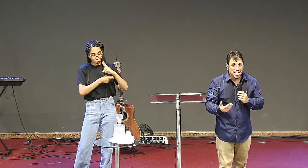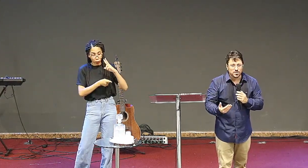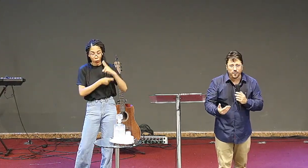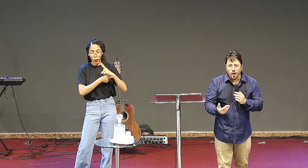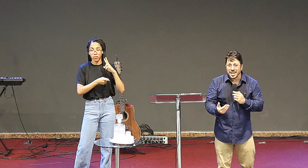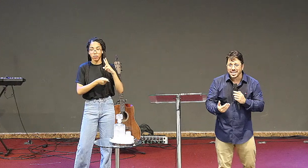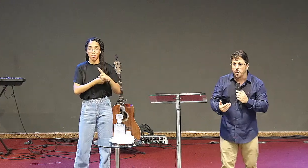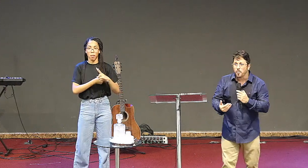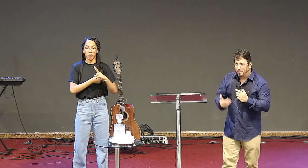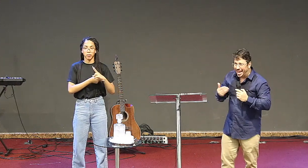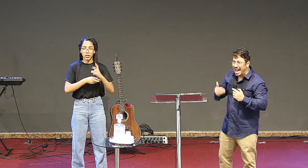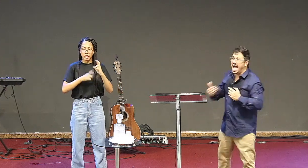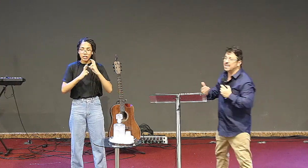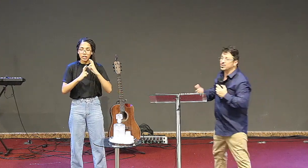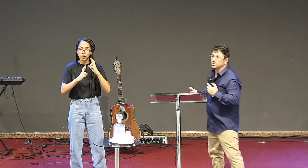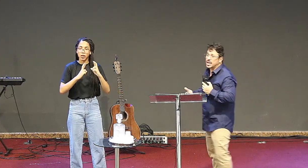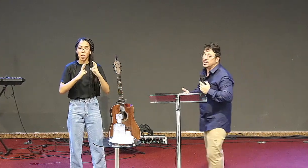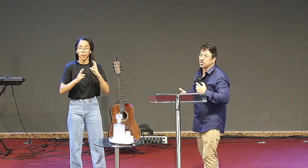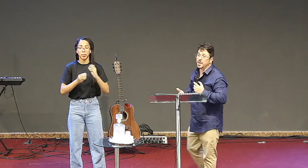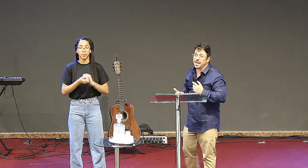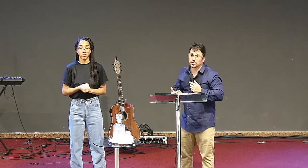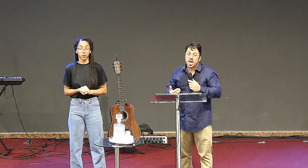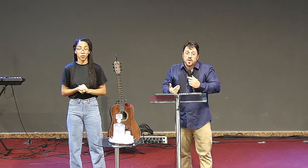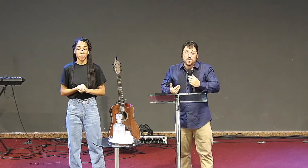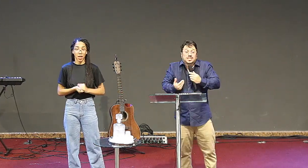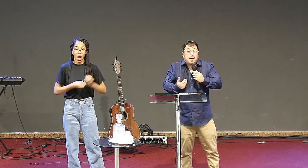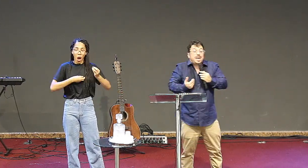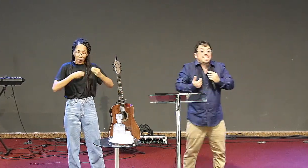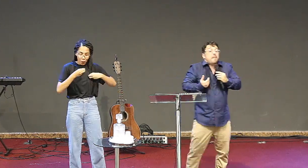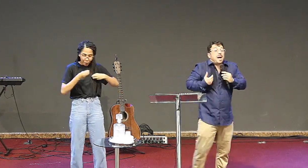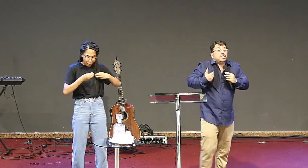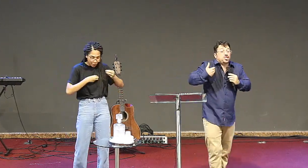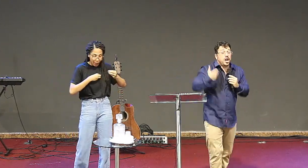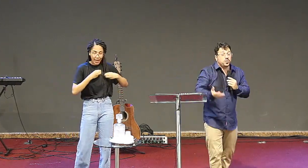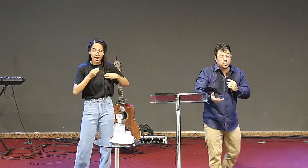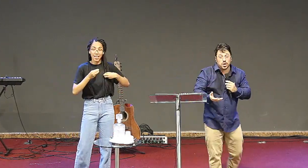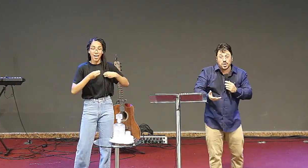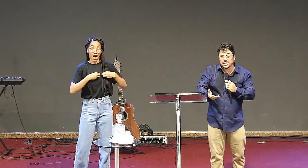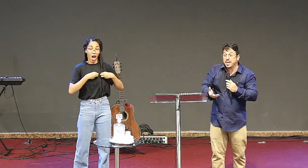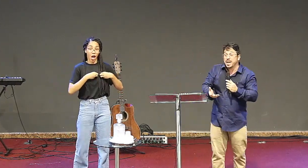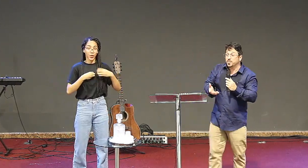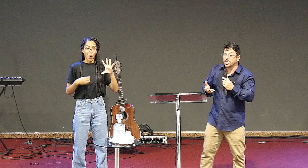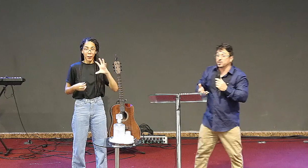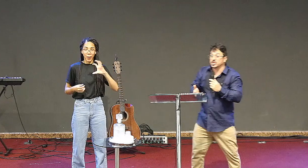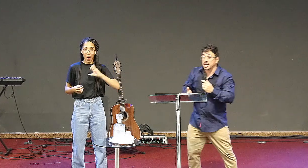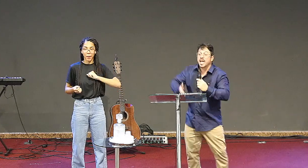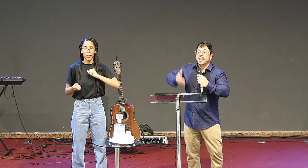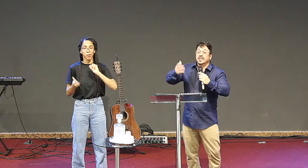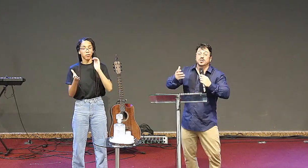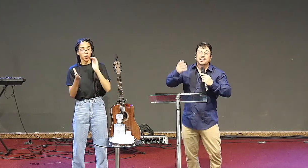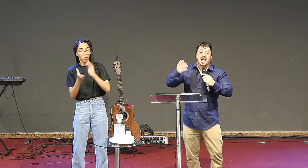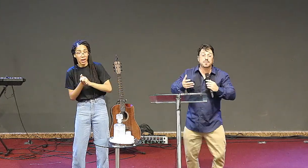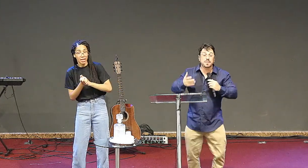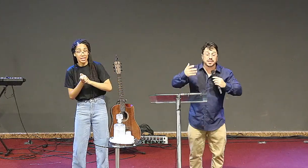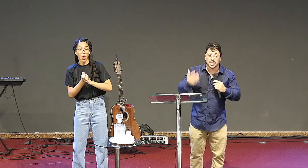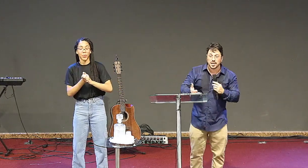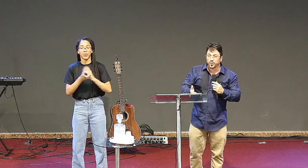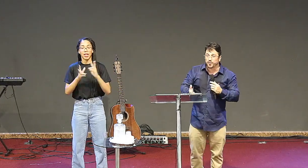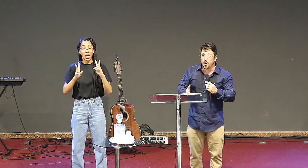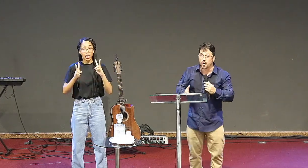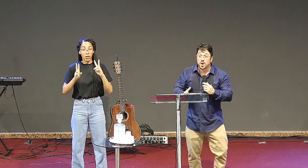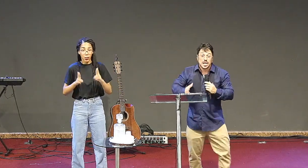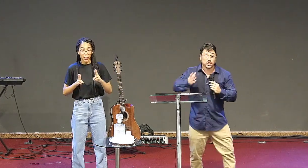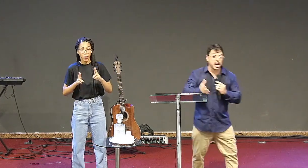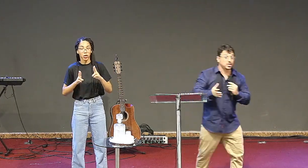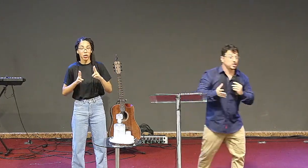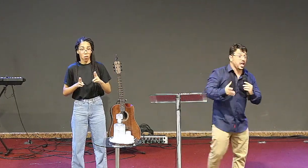e da mesma forma que há um pecado nos relacionamentos, você perder a paixão no seu casamento porque você não está alimentando